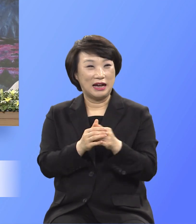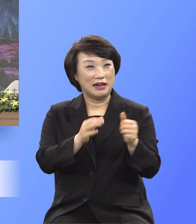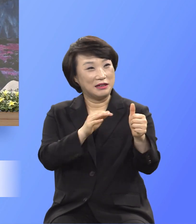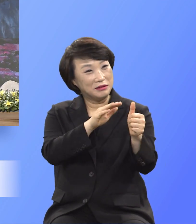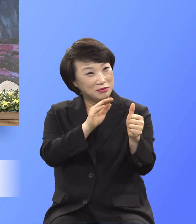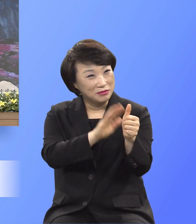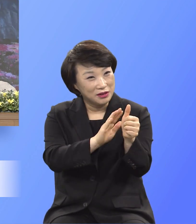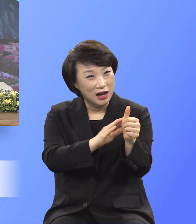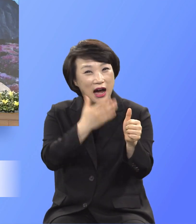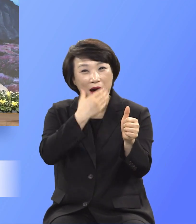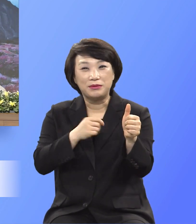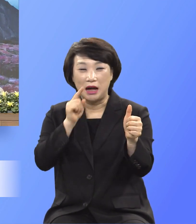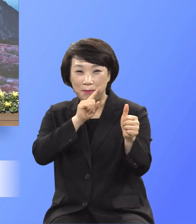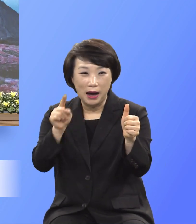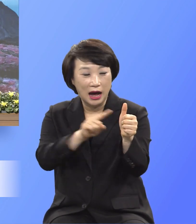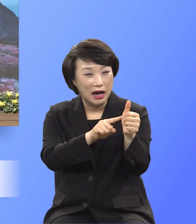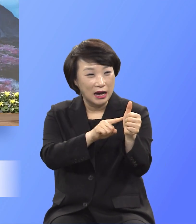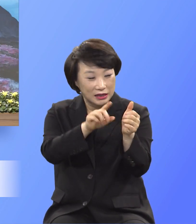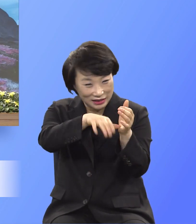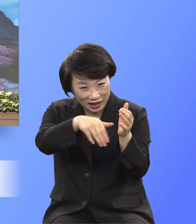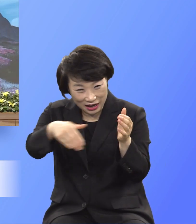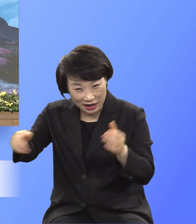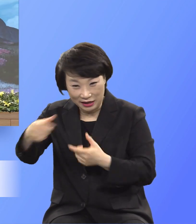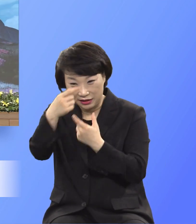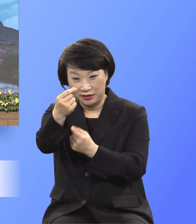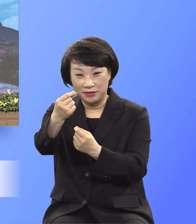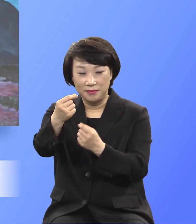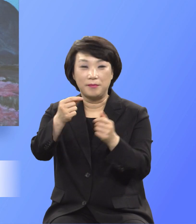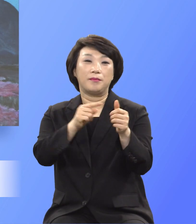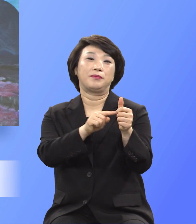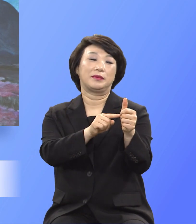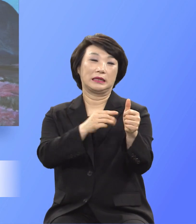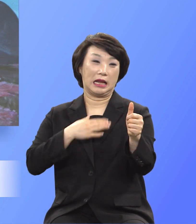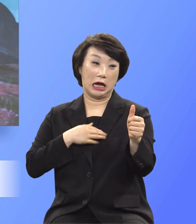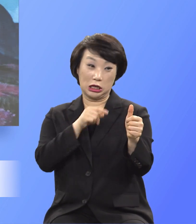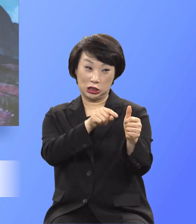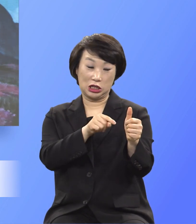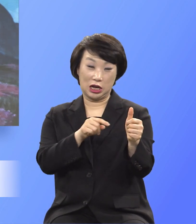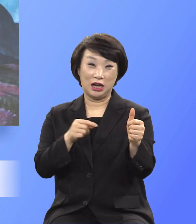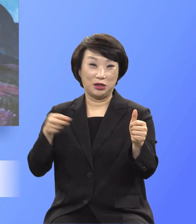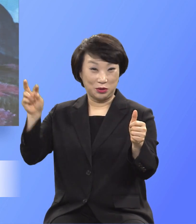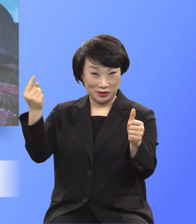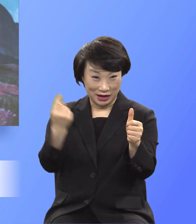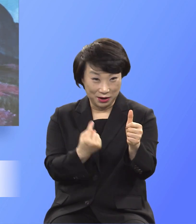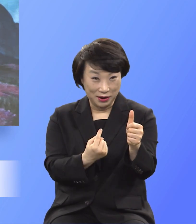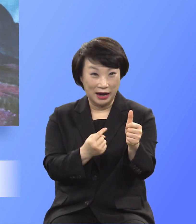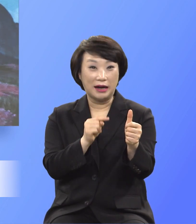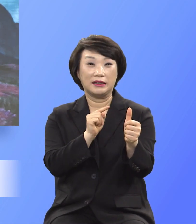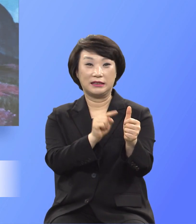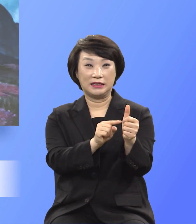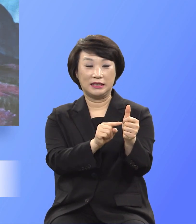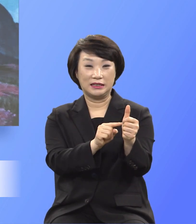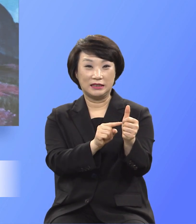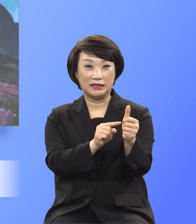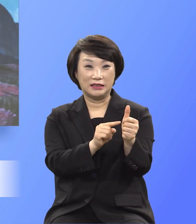기한이 이를 때에 내가 정령 네게 돌아오리니